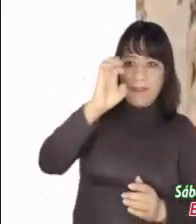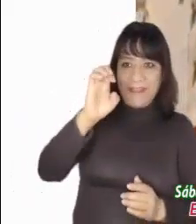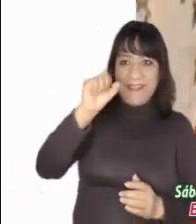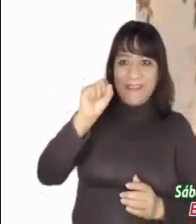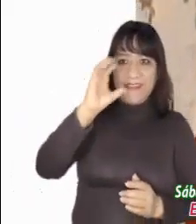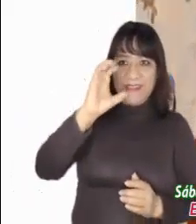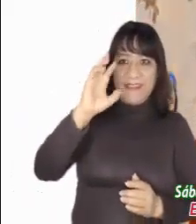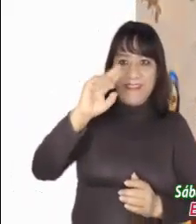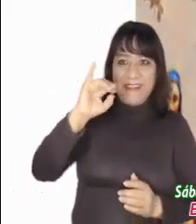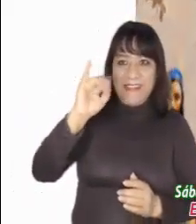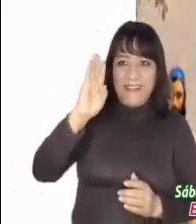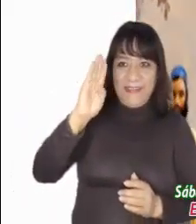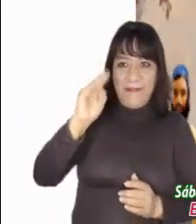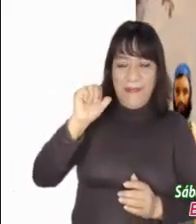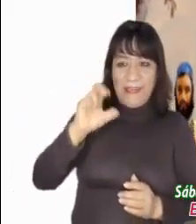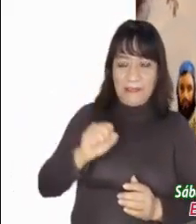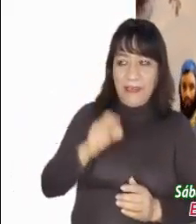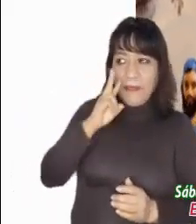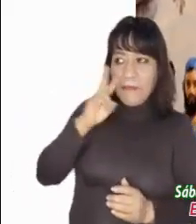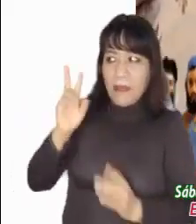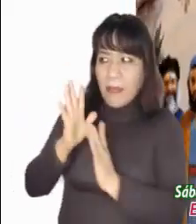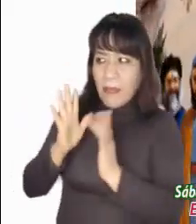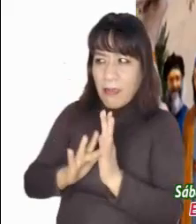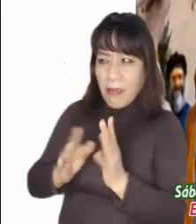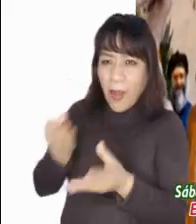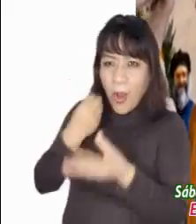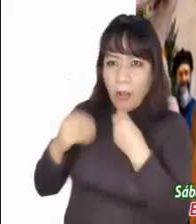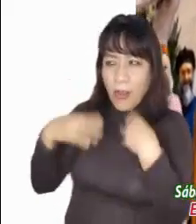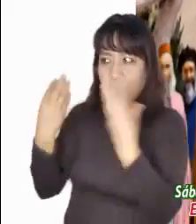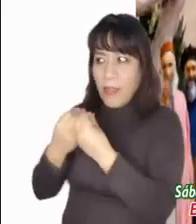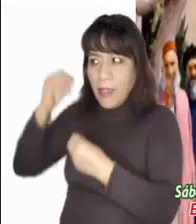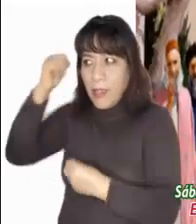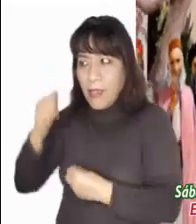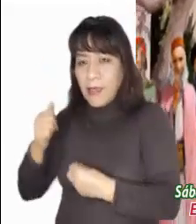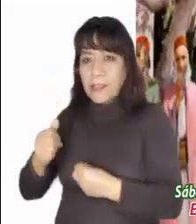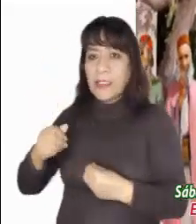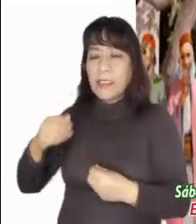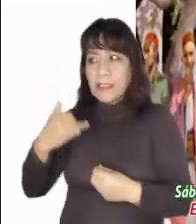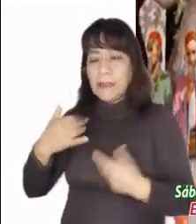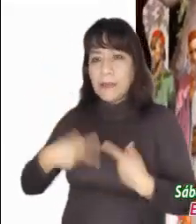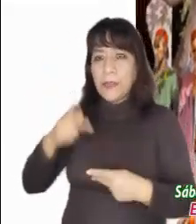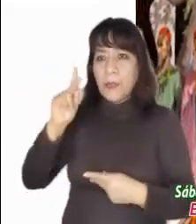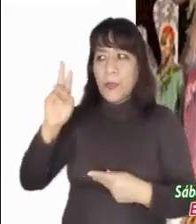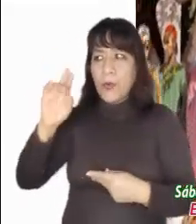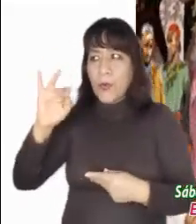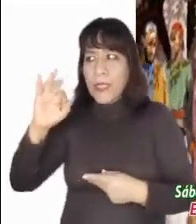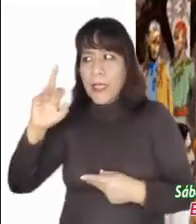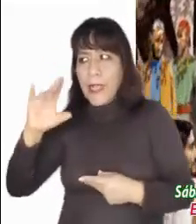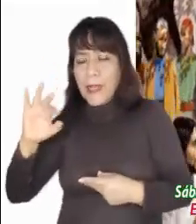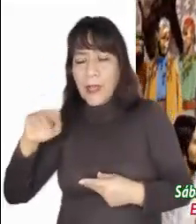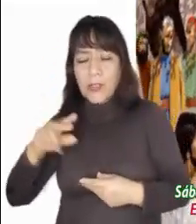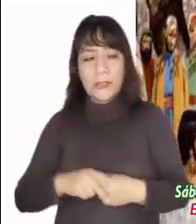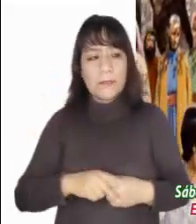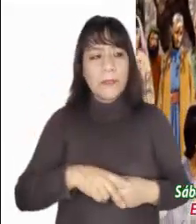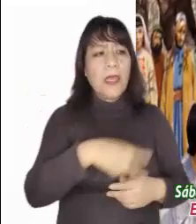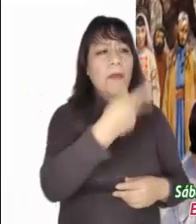viéndolo comer con los pecadores y publicanos, preguntaron a sus discípulos, ¿Por qué su maestro come y bebe